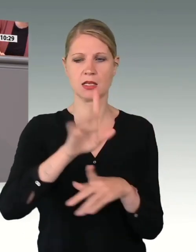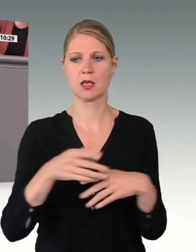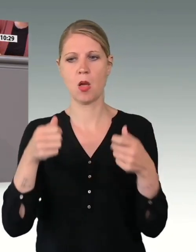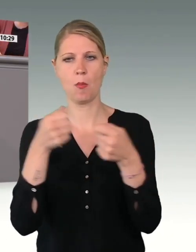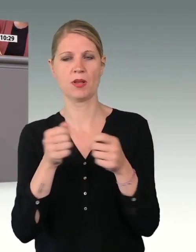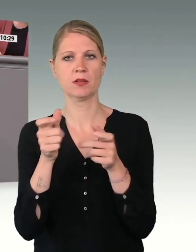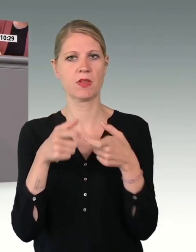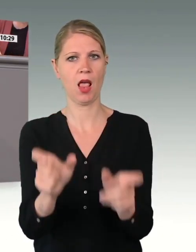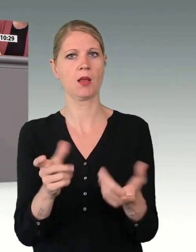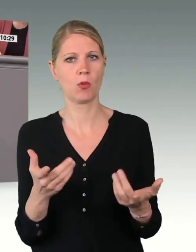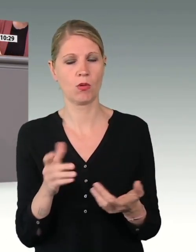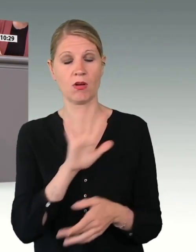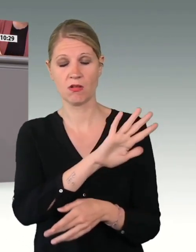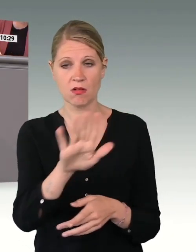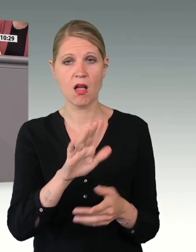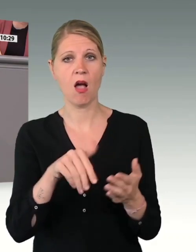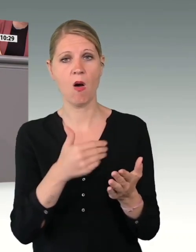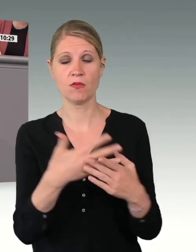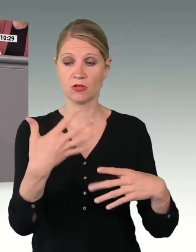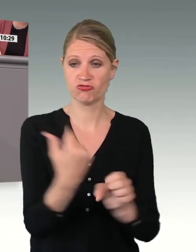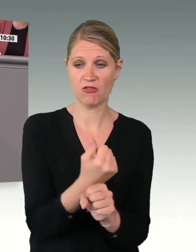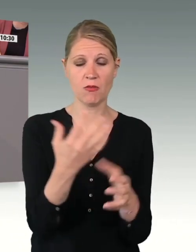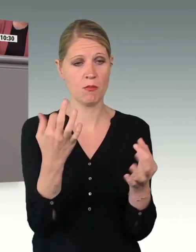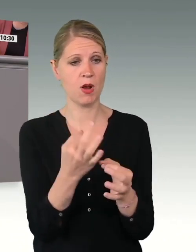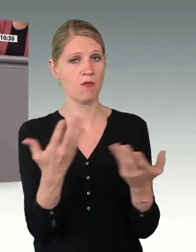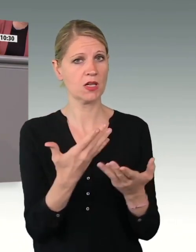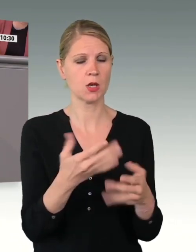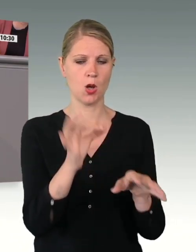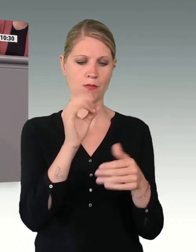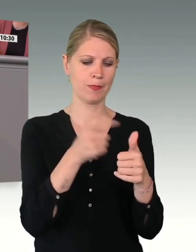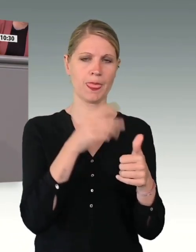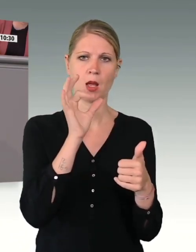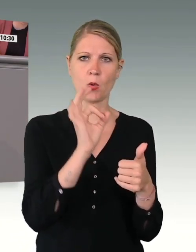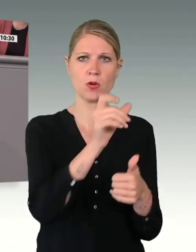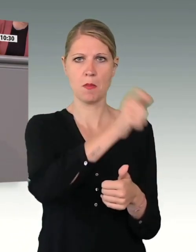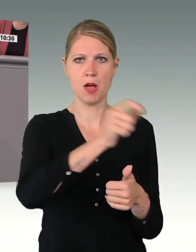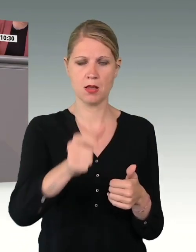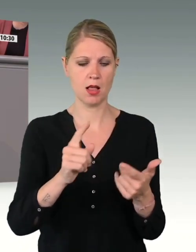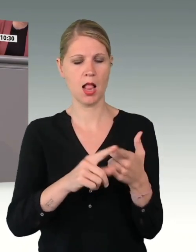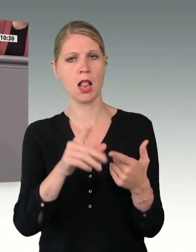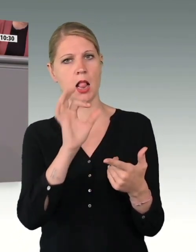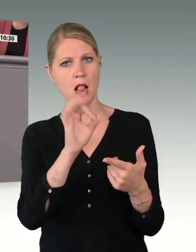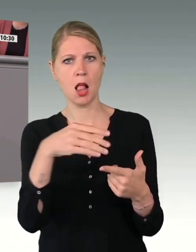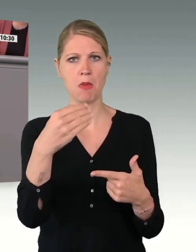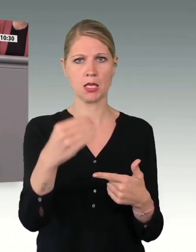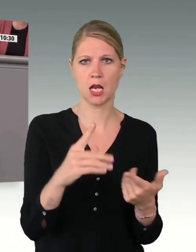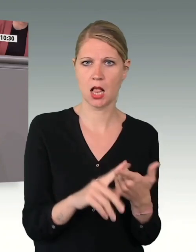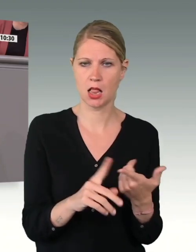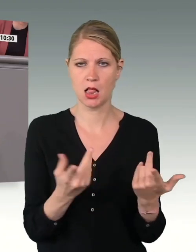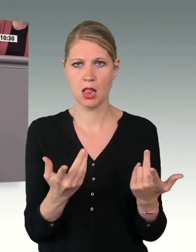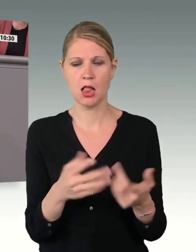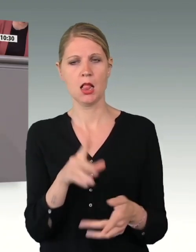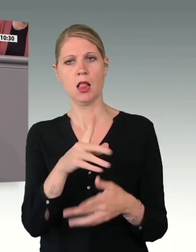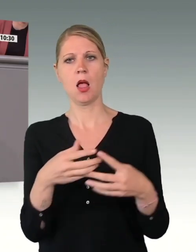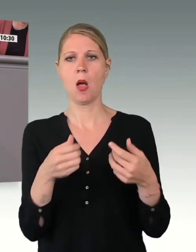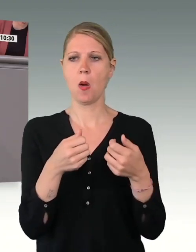Um diesen Auftrag erfüllen zu können, braucht sie gutes Personal und Material. Das Bundesministerium